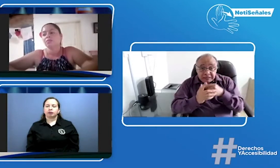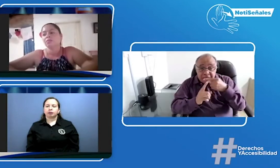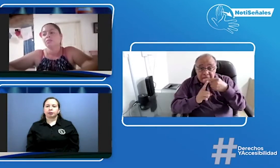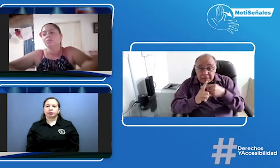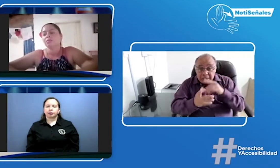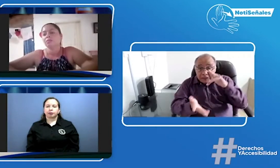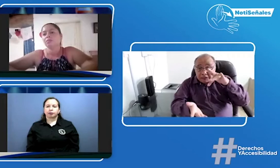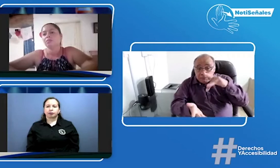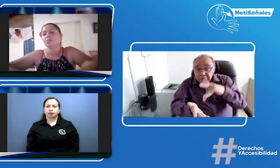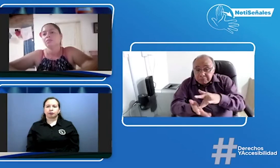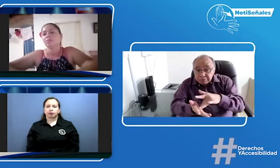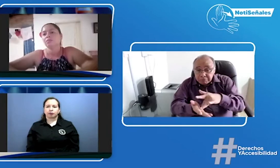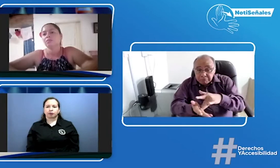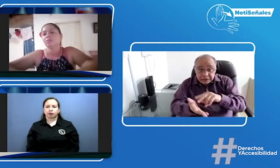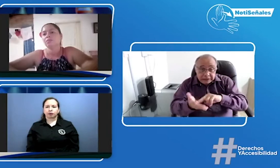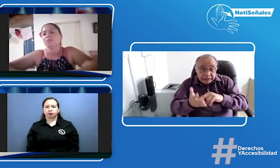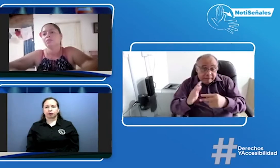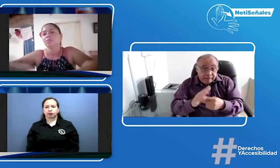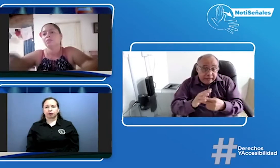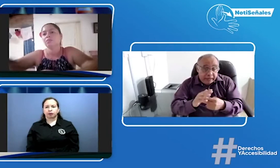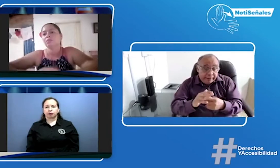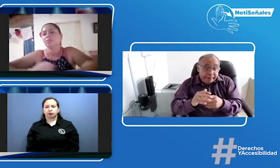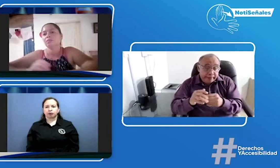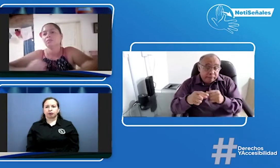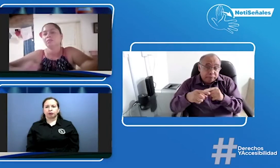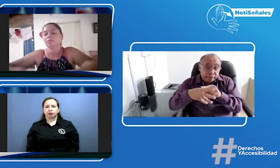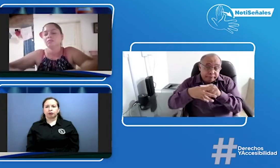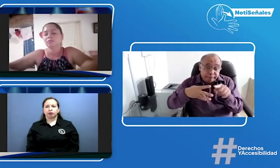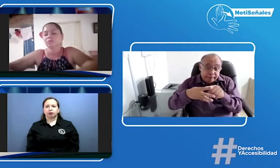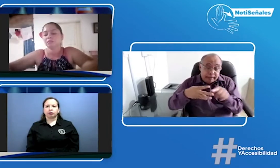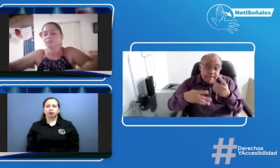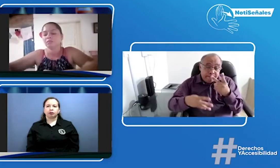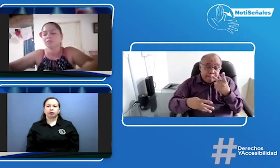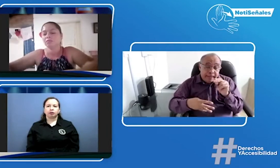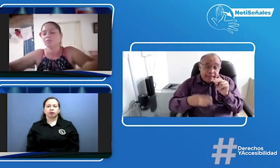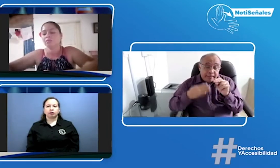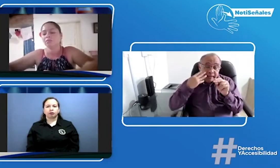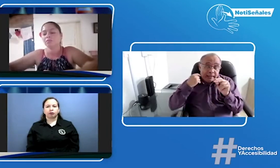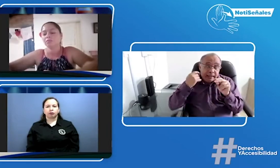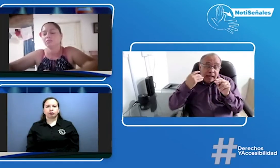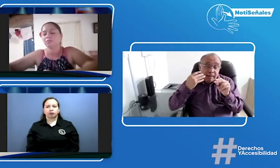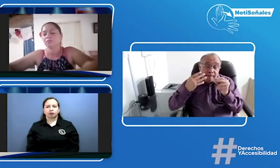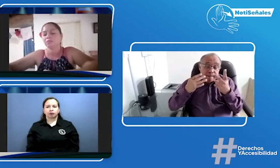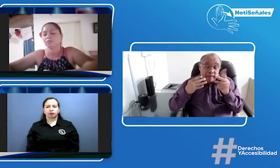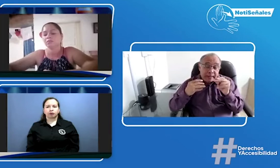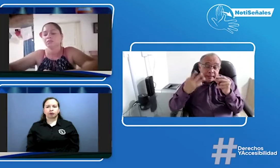van como dos tres veces al mes porque pues probablemente